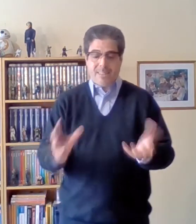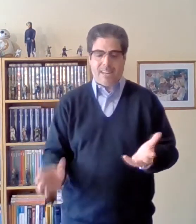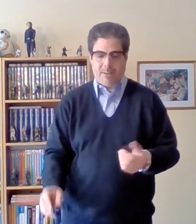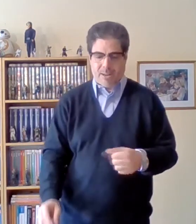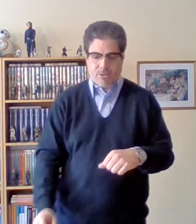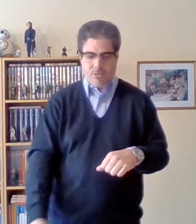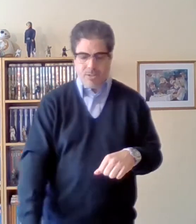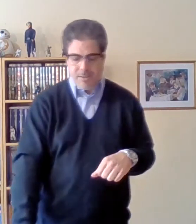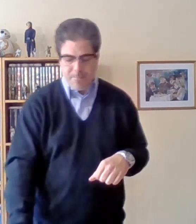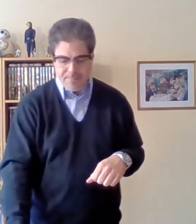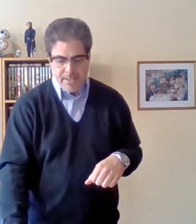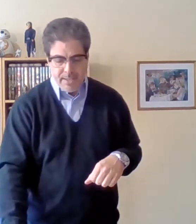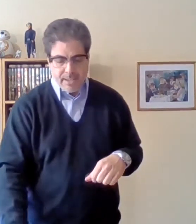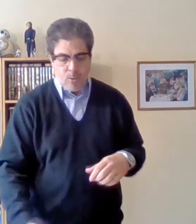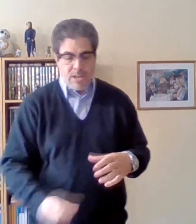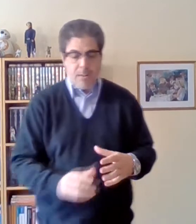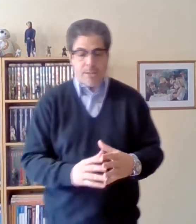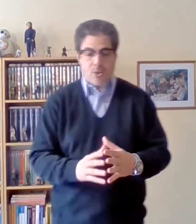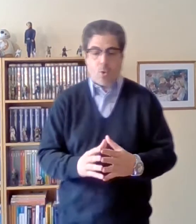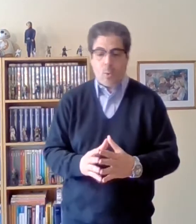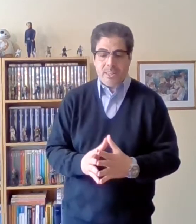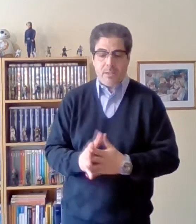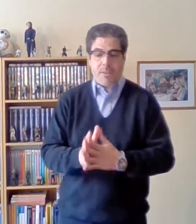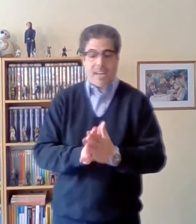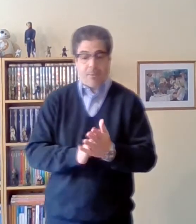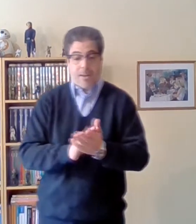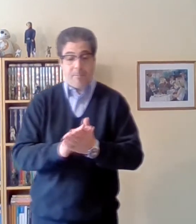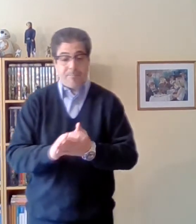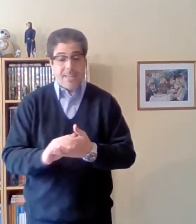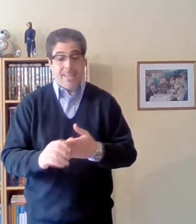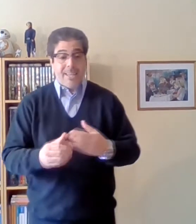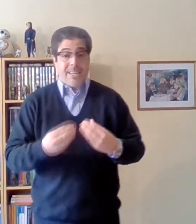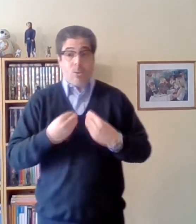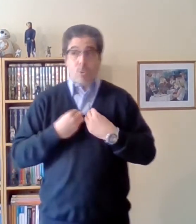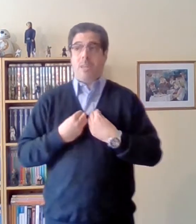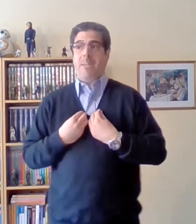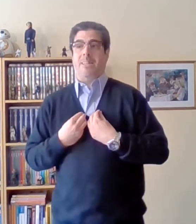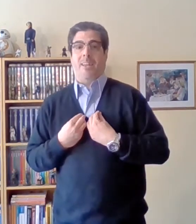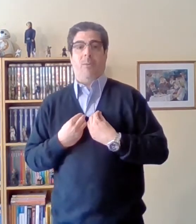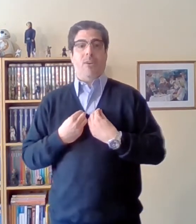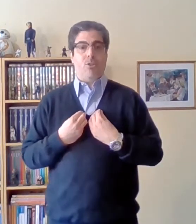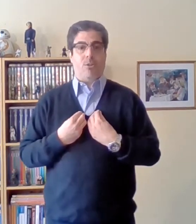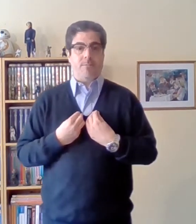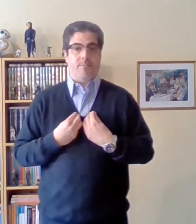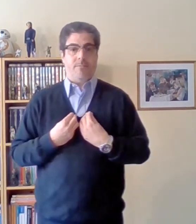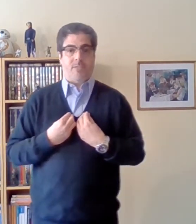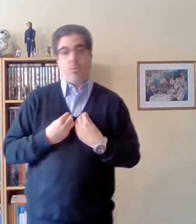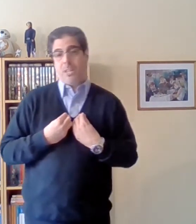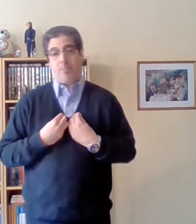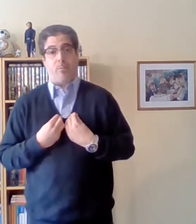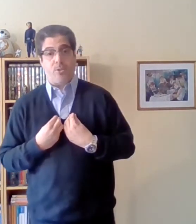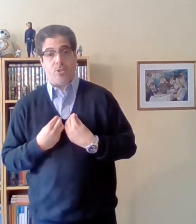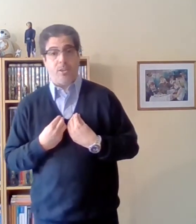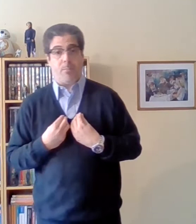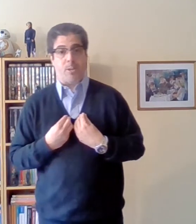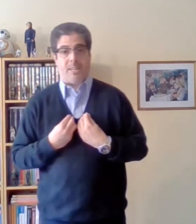trabajo ¿sí? que es un elemento cuantificable justamente el valor segunda proposición importante